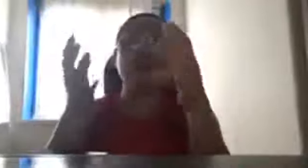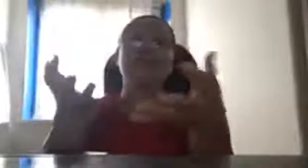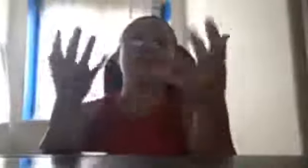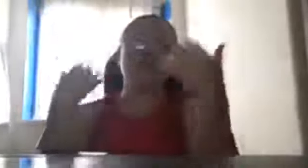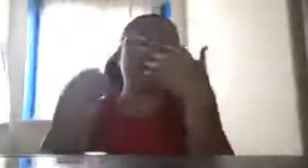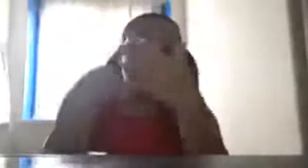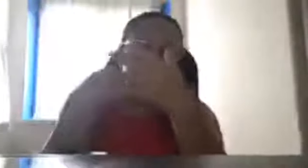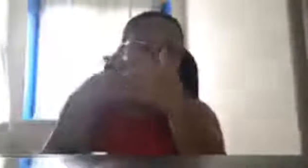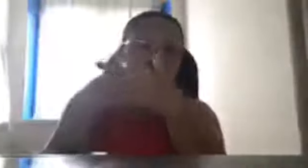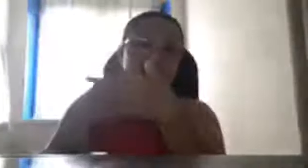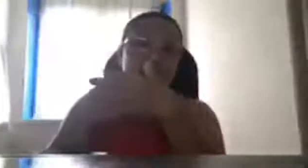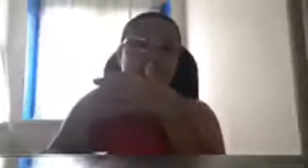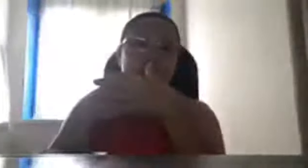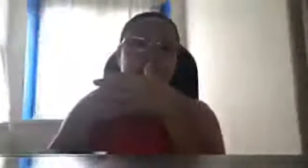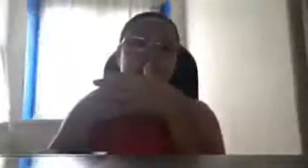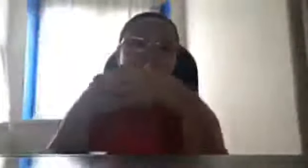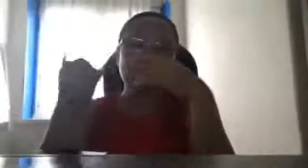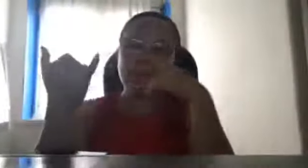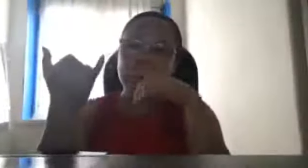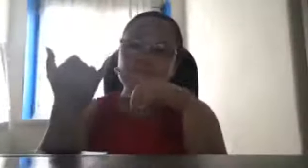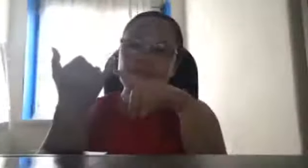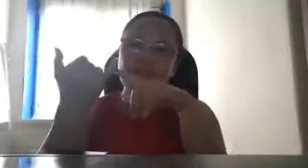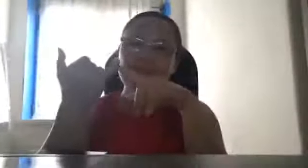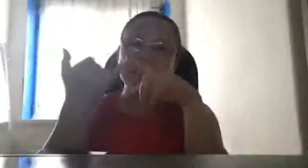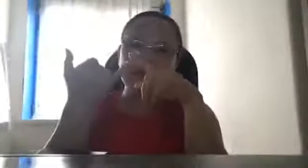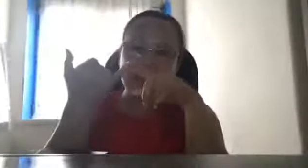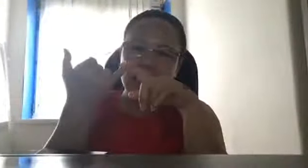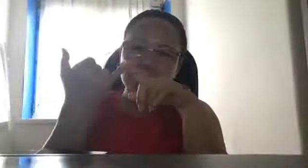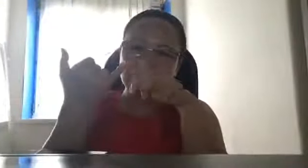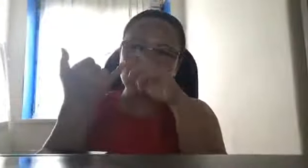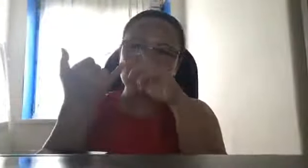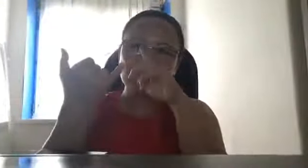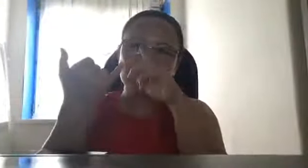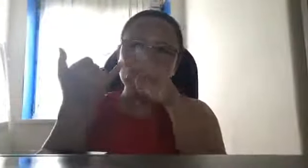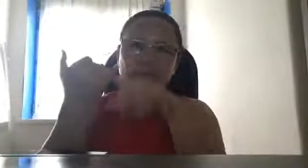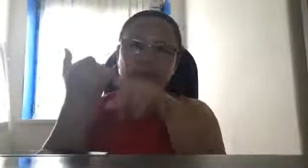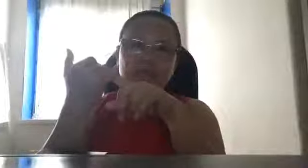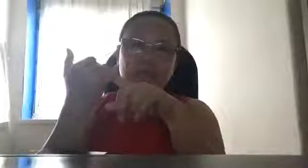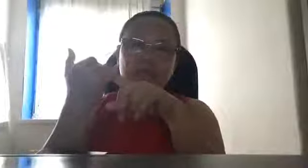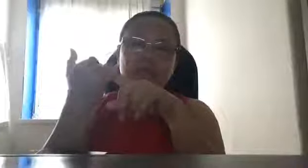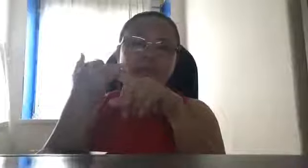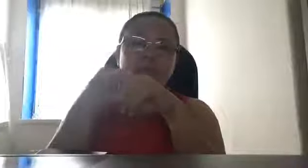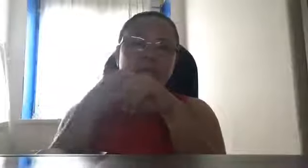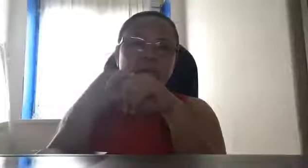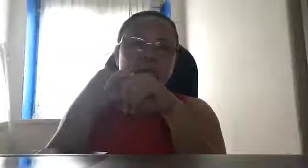nang kinakalaban nyo ang goberno. Katulad sa senado si Honte Vairos, oh,